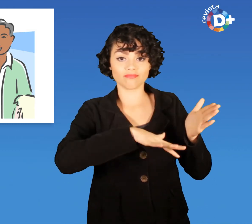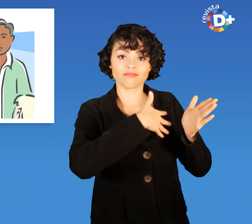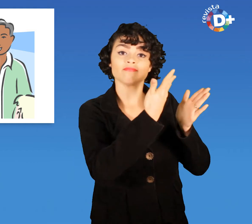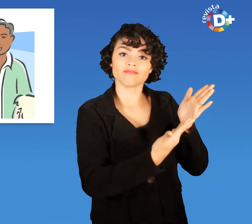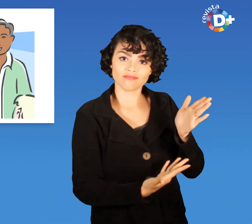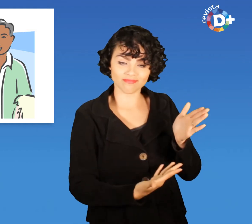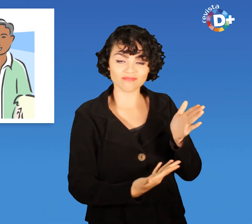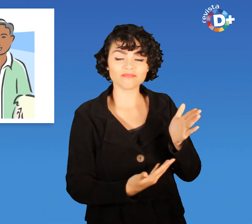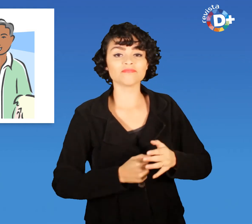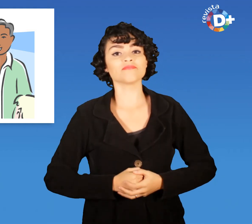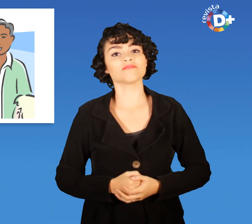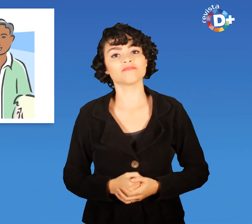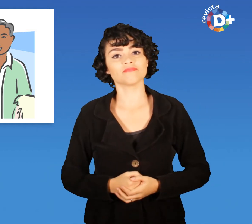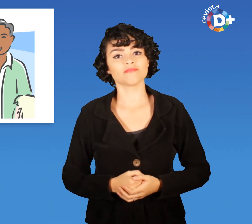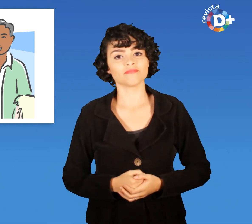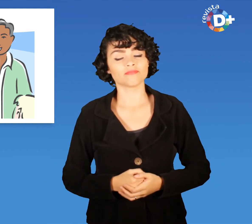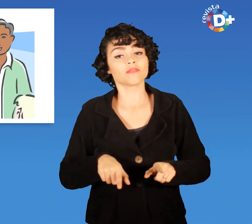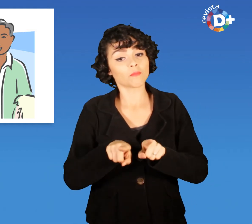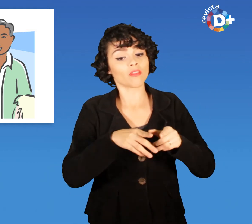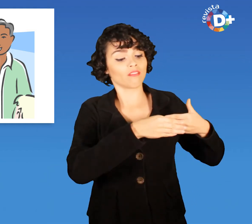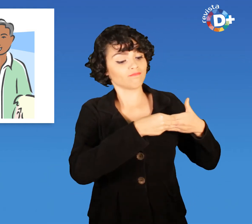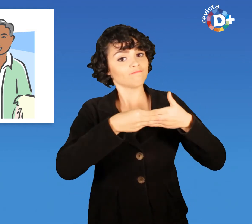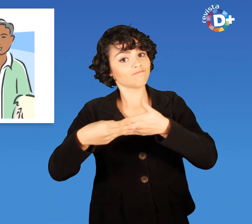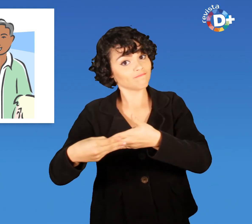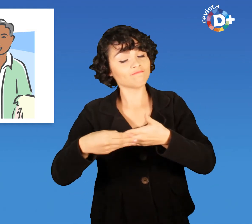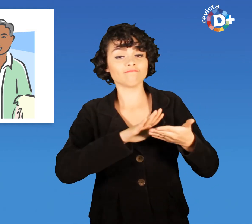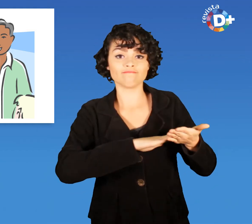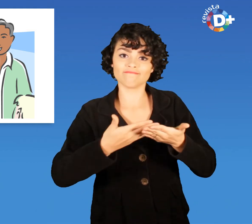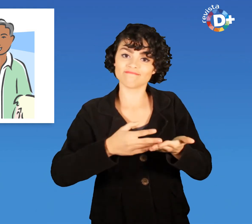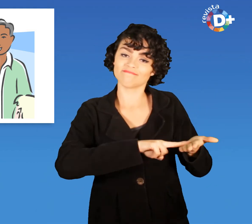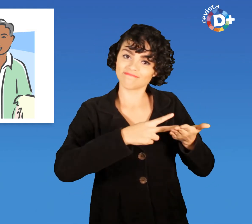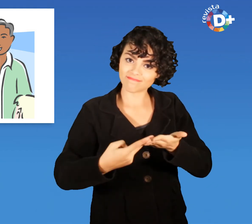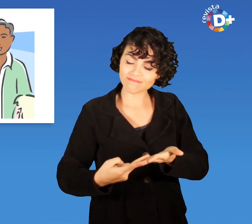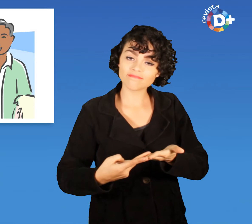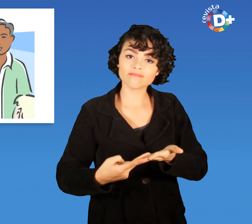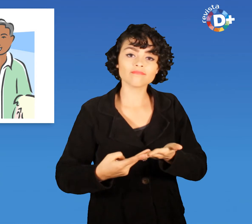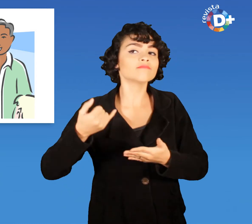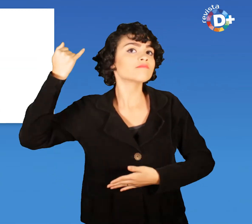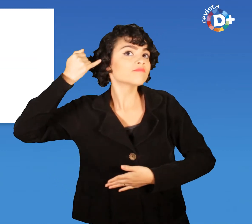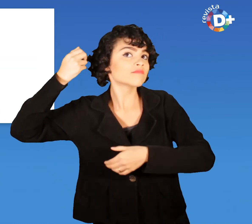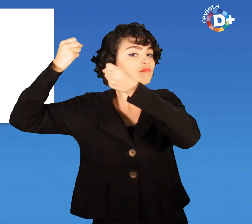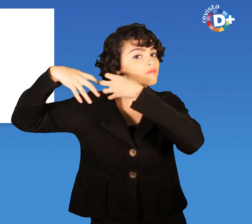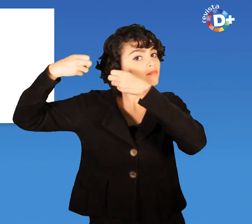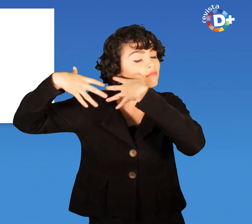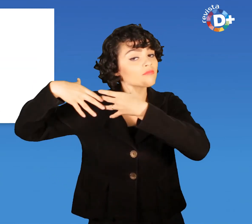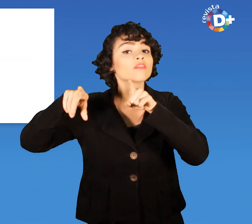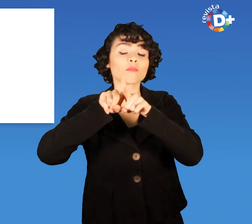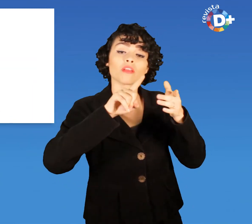brasileira de sinais Guias e intérpretes, audiodescrição e braile para as pessoas